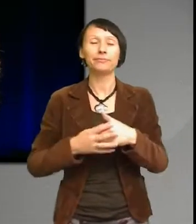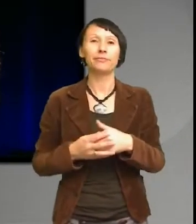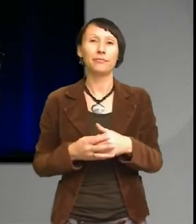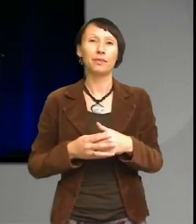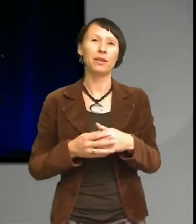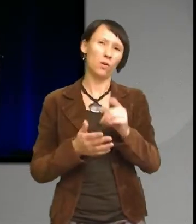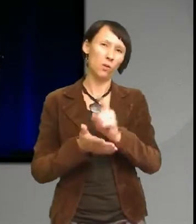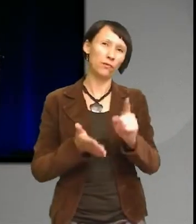hållbarhet